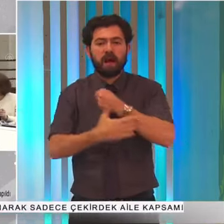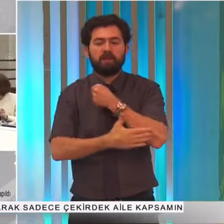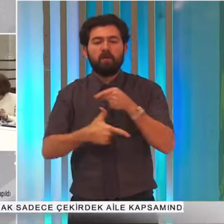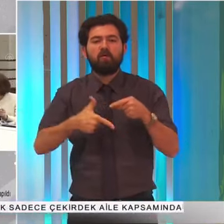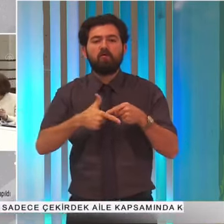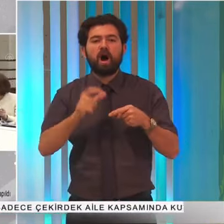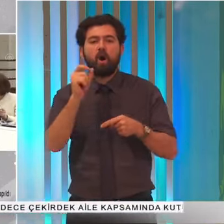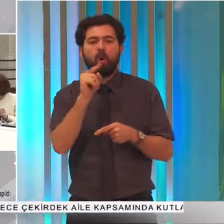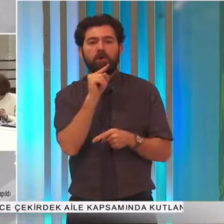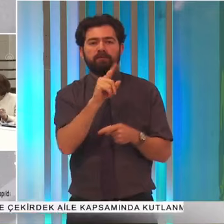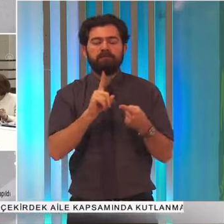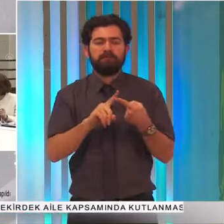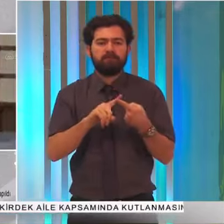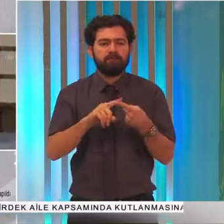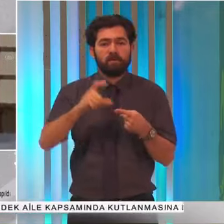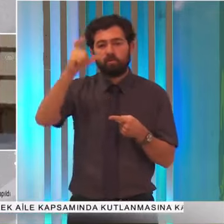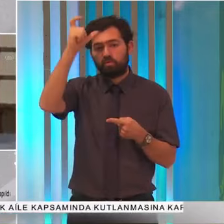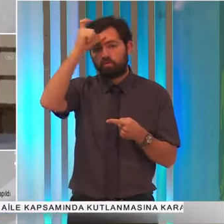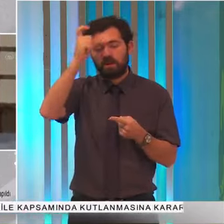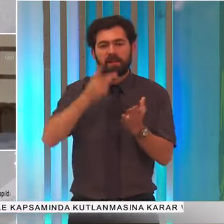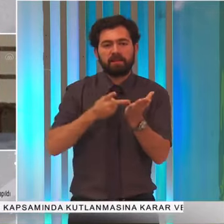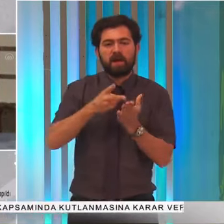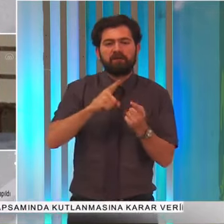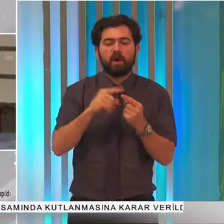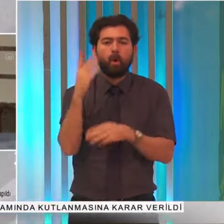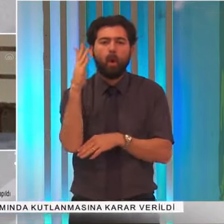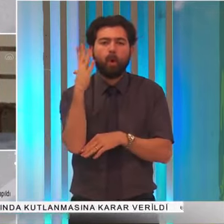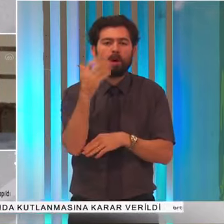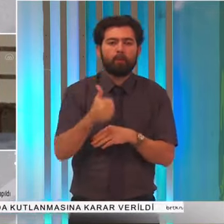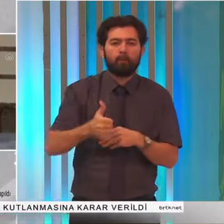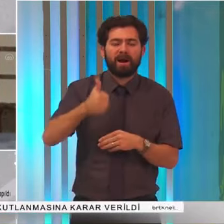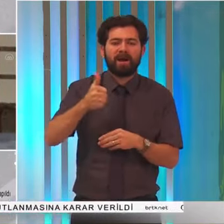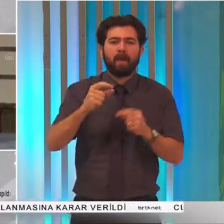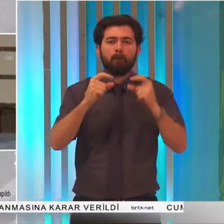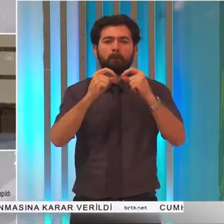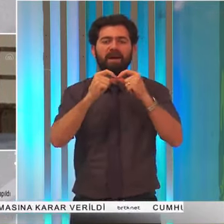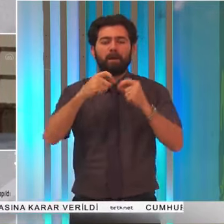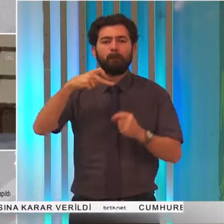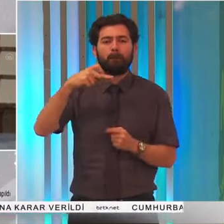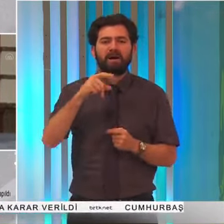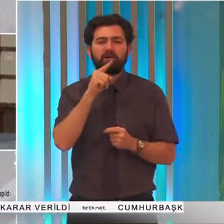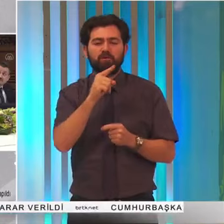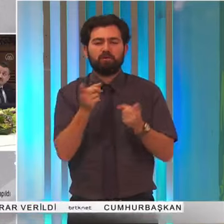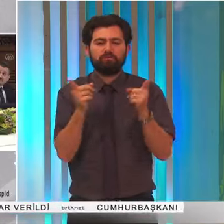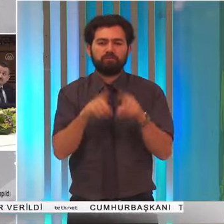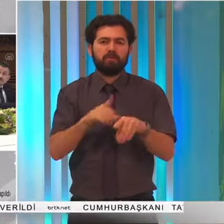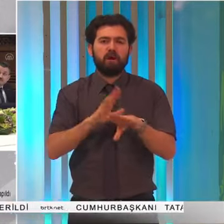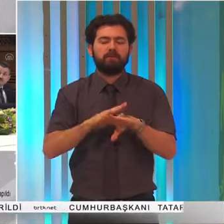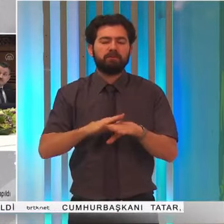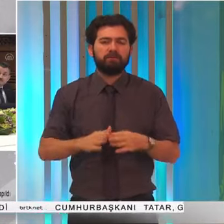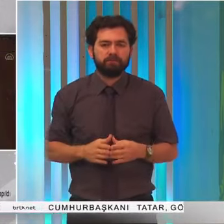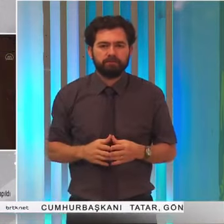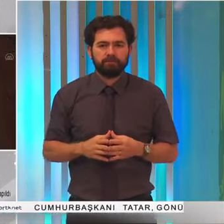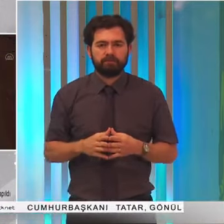yardımcısı Fuat Oktay ve Türkiye Tarım ve Orman Bakanı Bekir Pakdemirle ile